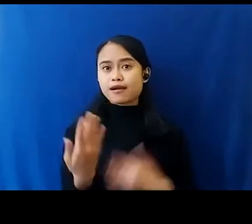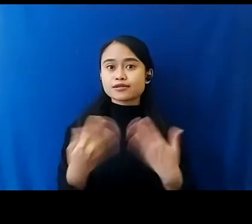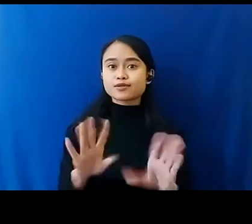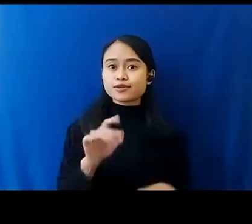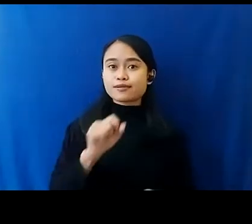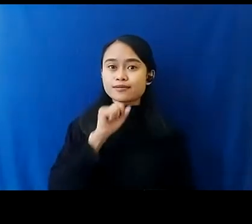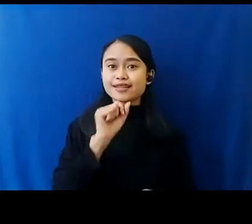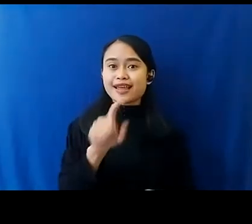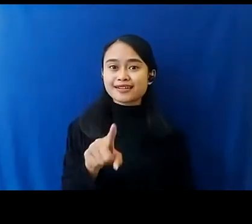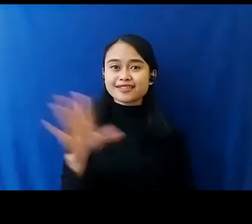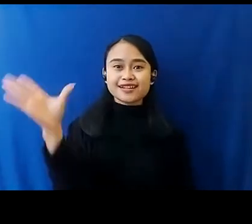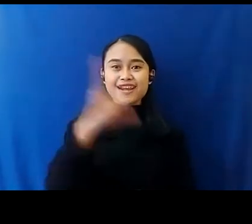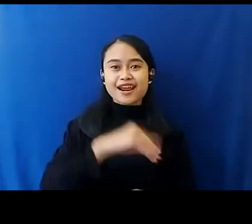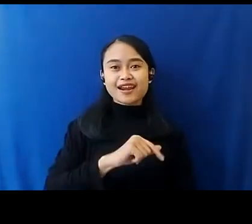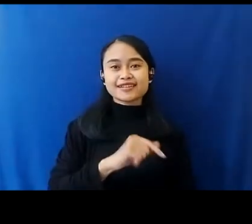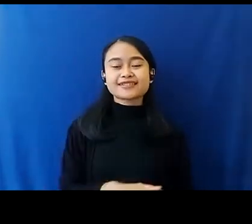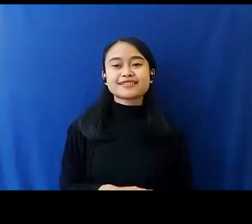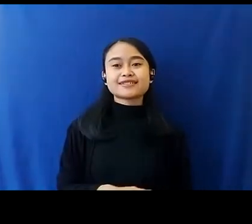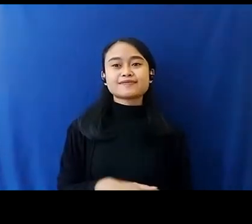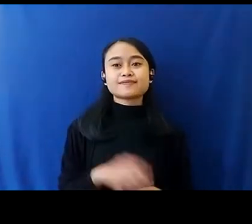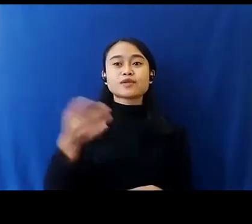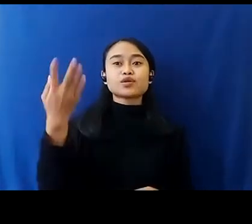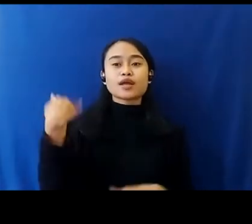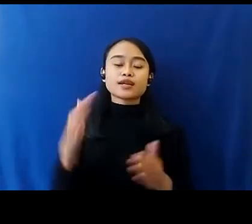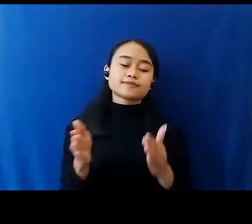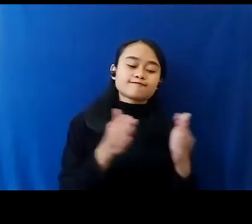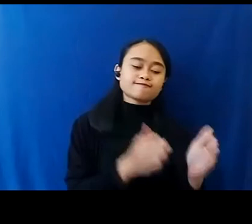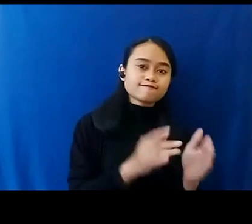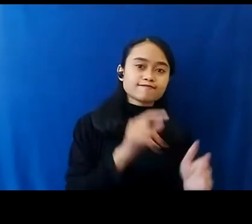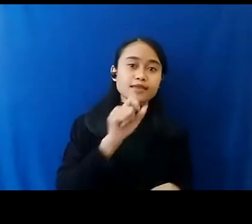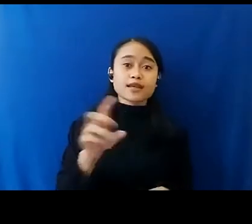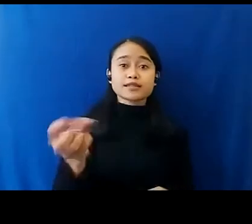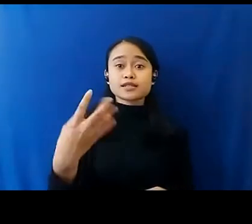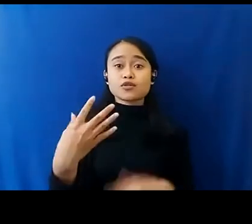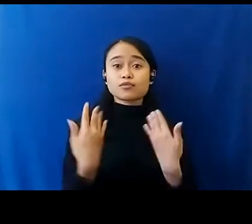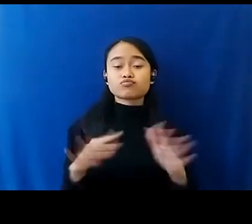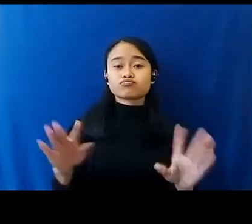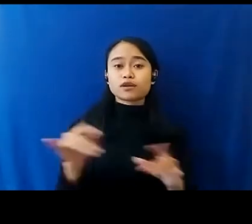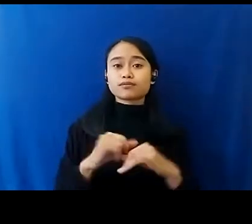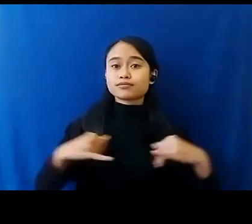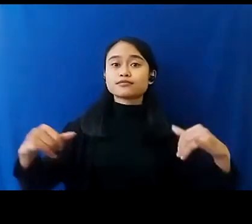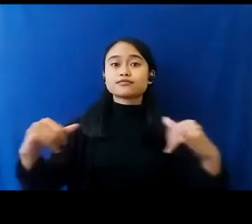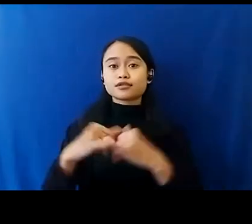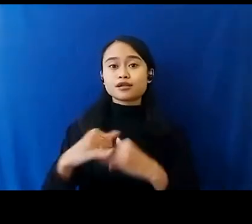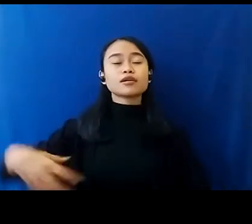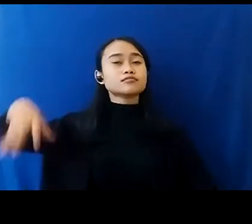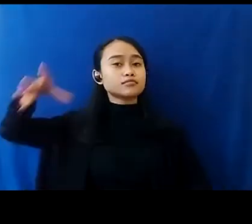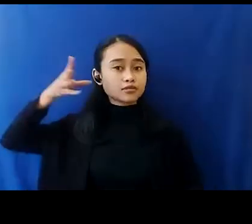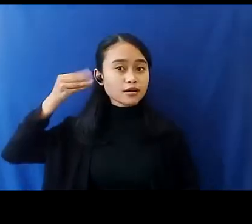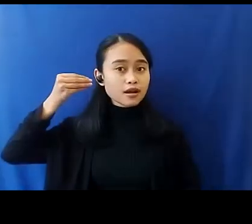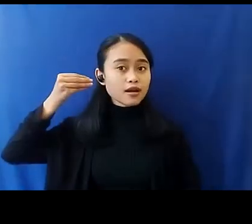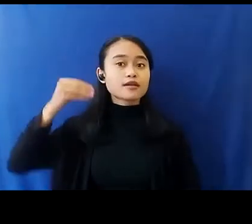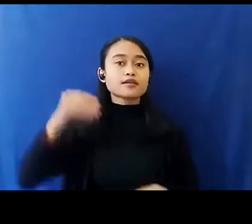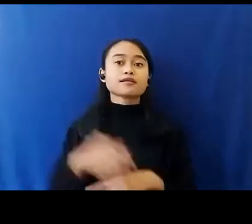Kami Pada Hari Ini Nah Itulah Tadi Sesi Tanya-jawab Kita Sudah Bersama-sama Saksikan Kemudian Kita Sudah Dengarkan Keynote